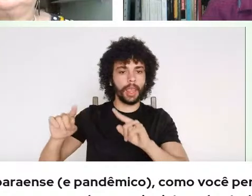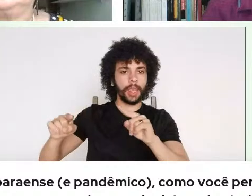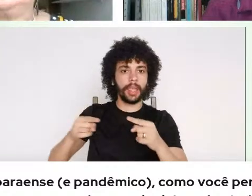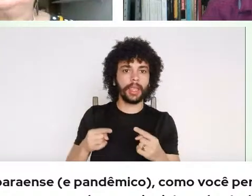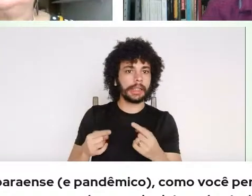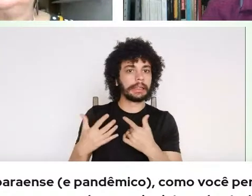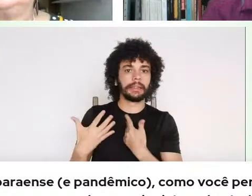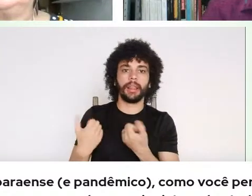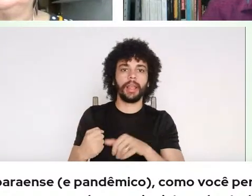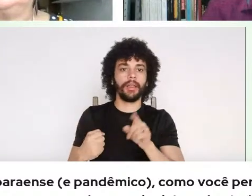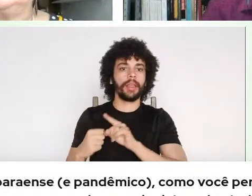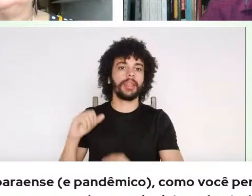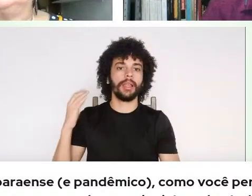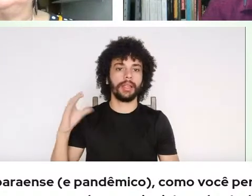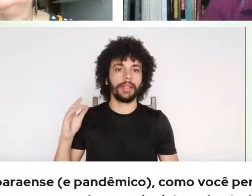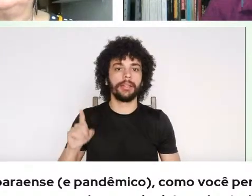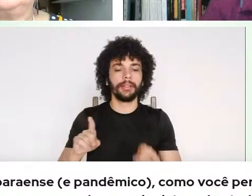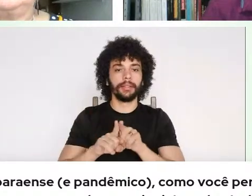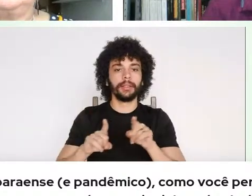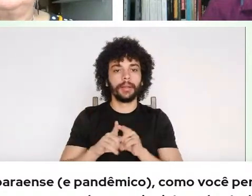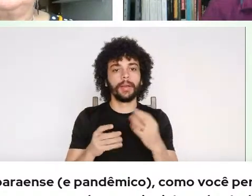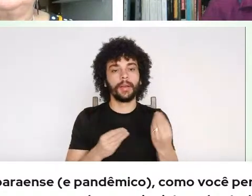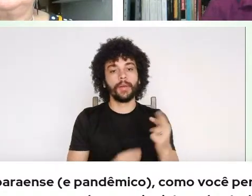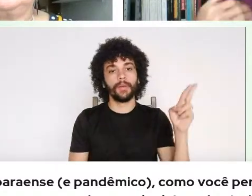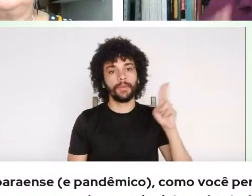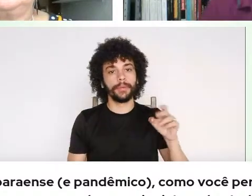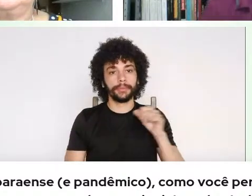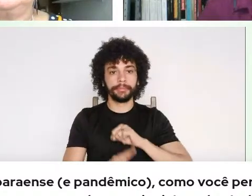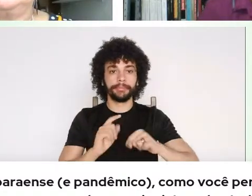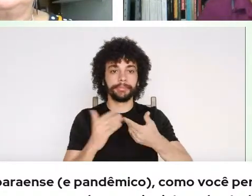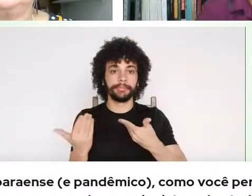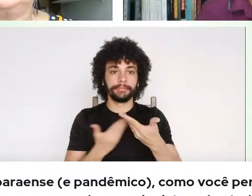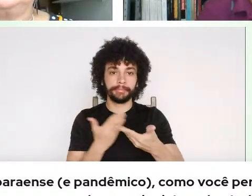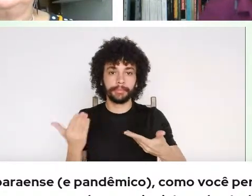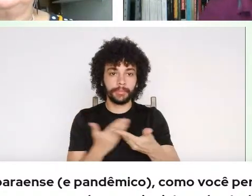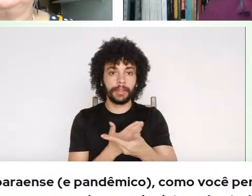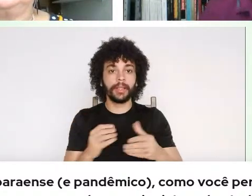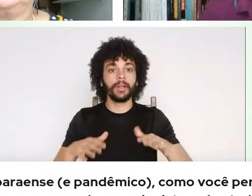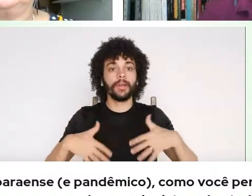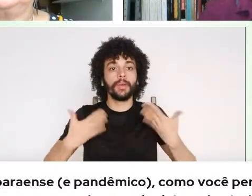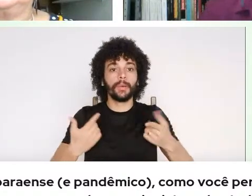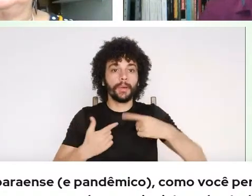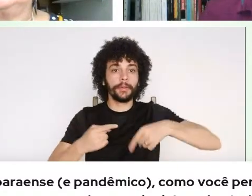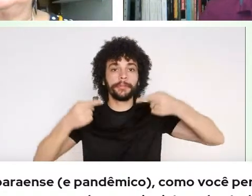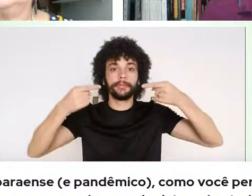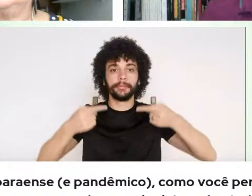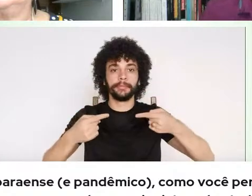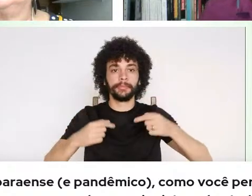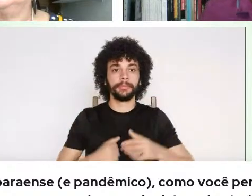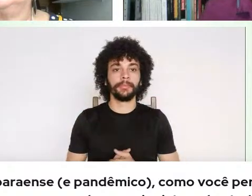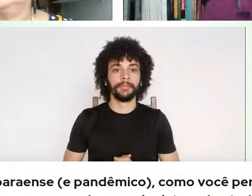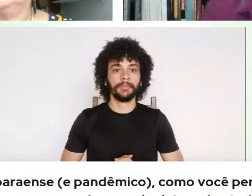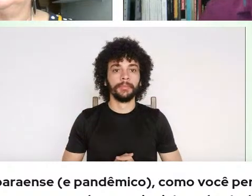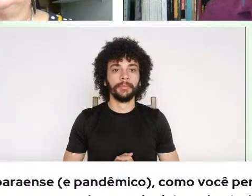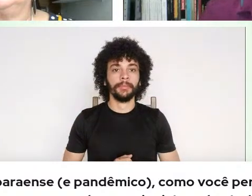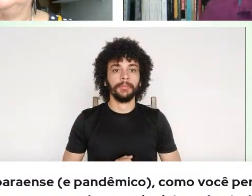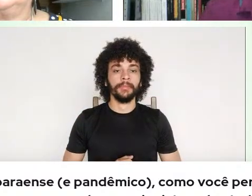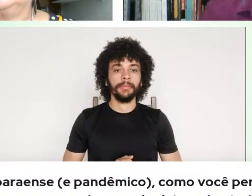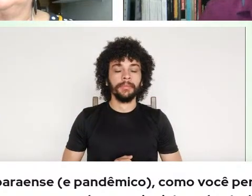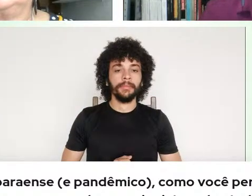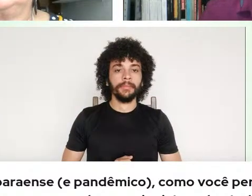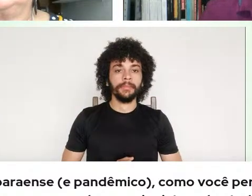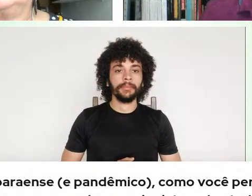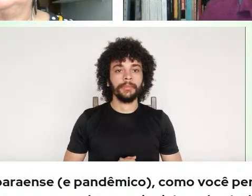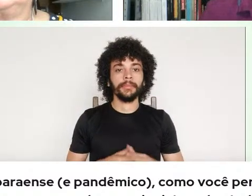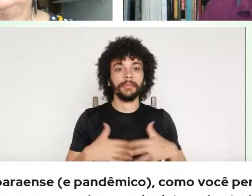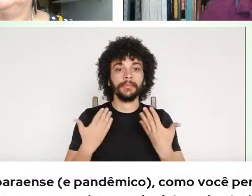sobretudo no diálogo universidade e sociedade? E quais são os nossos desafios nesse diálogo? Essa é a